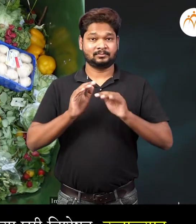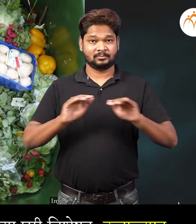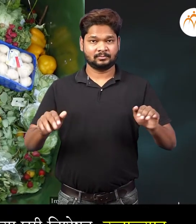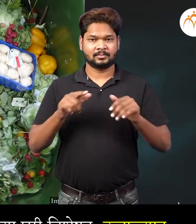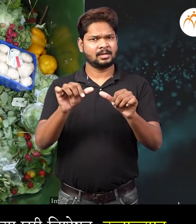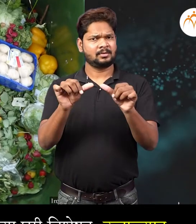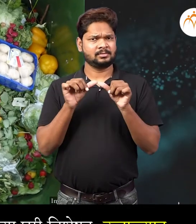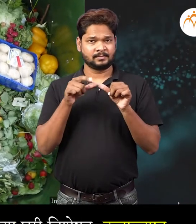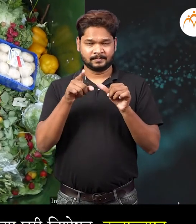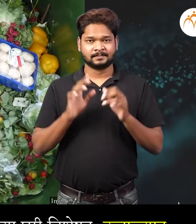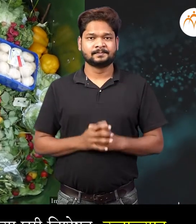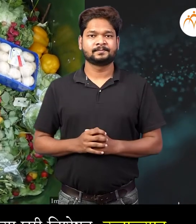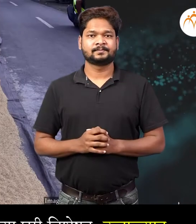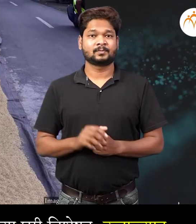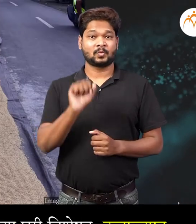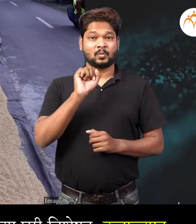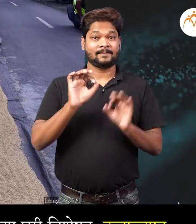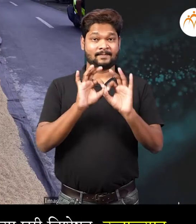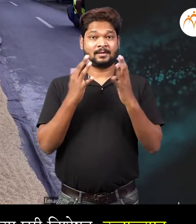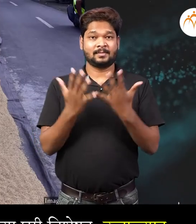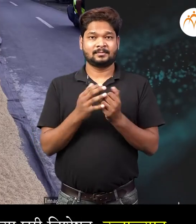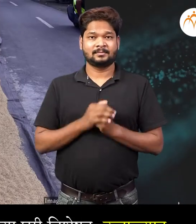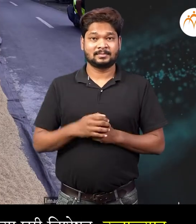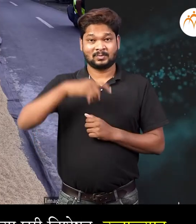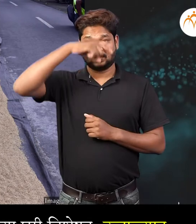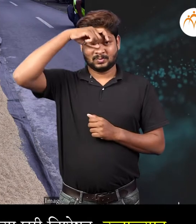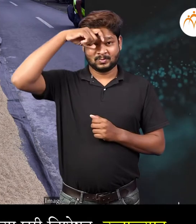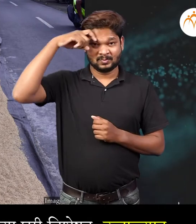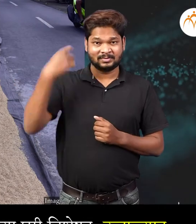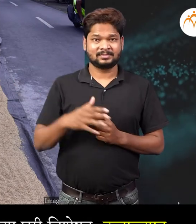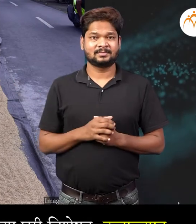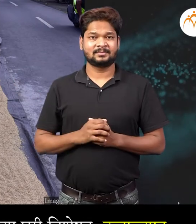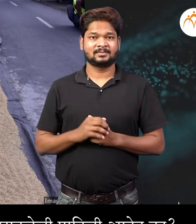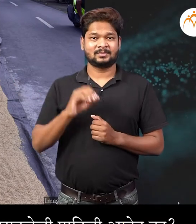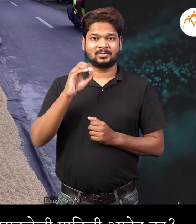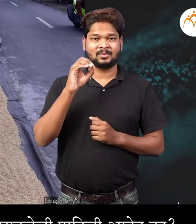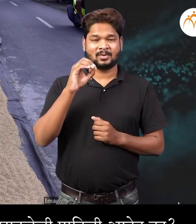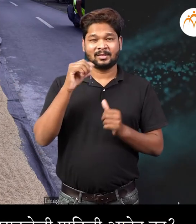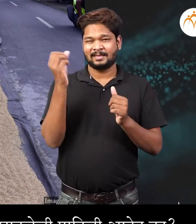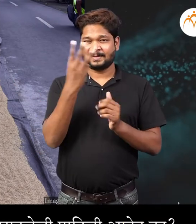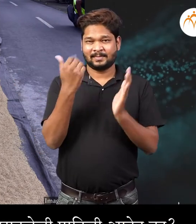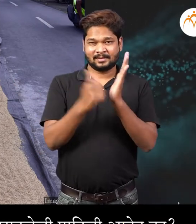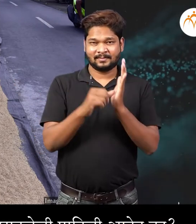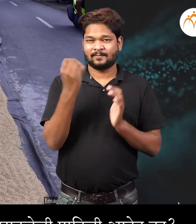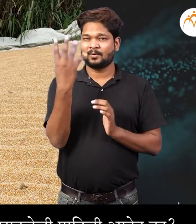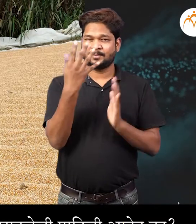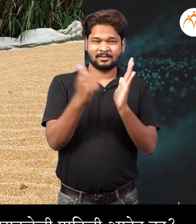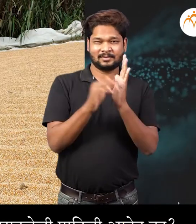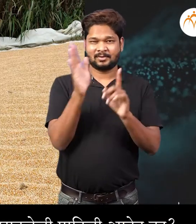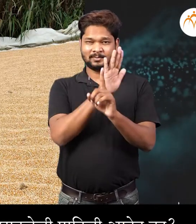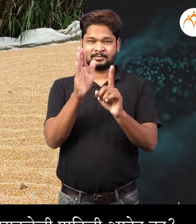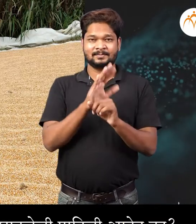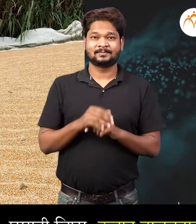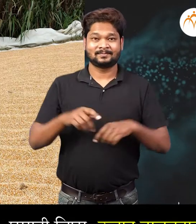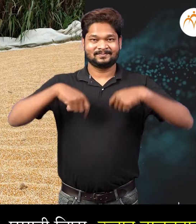मुलान्नो माला सांगा तुमी तुमचा घरी विशेश्टा उन्हालेयात गभासरकी धान्ने उन्हात वालत घतलेली